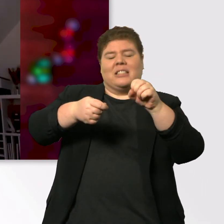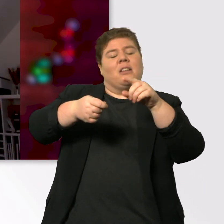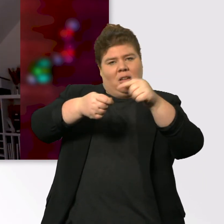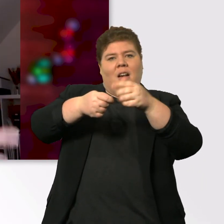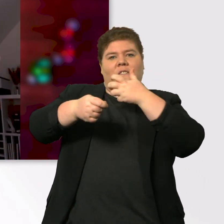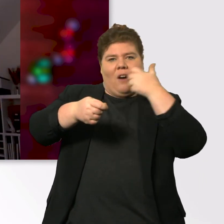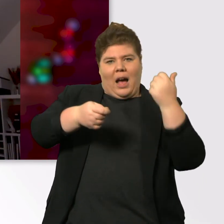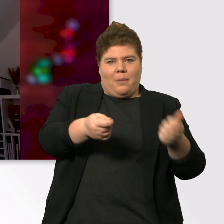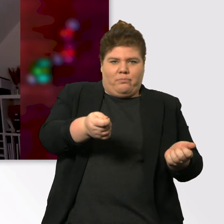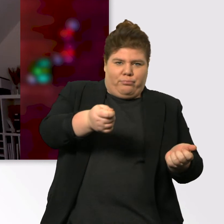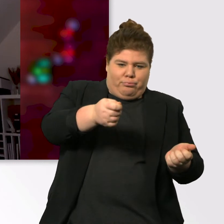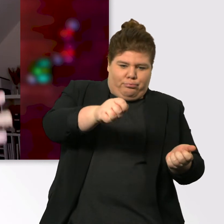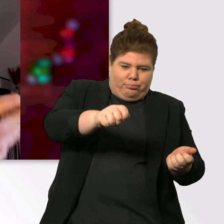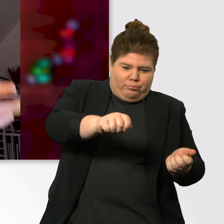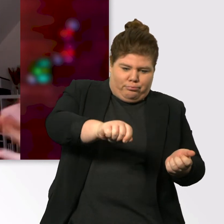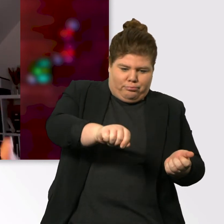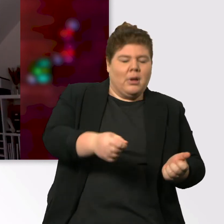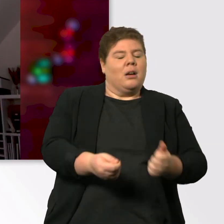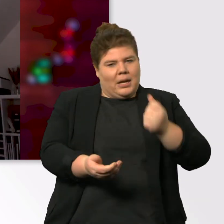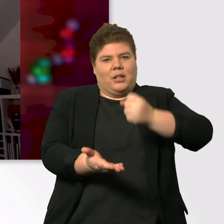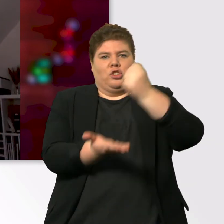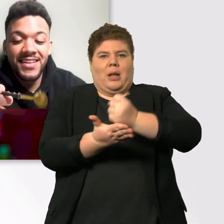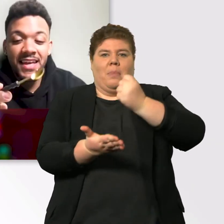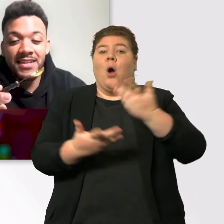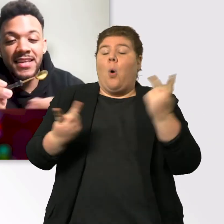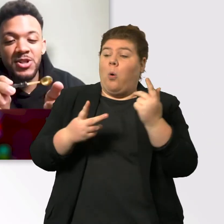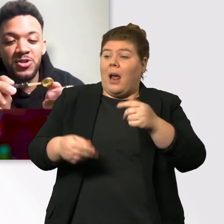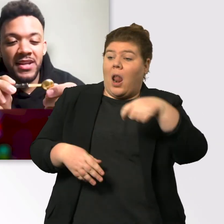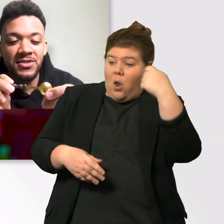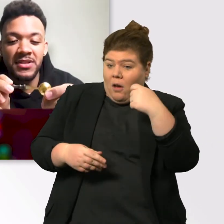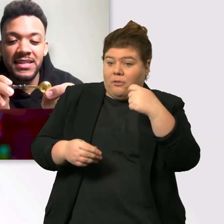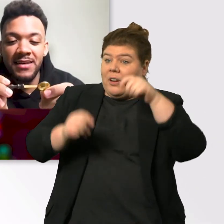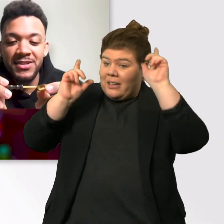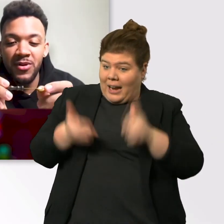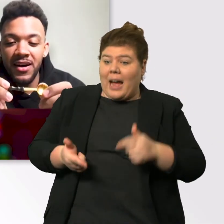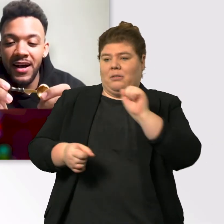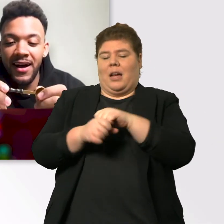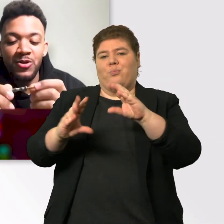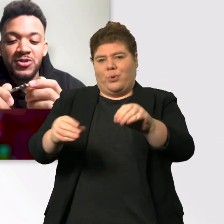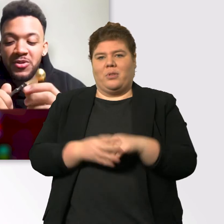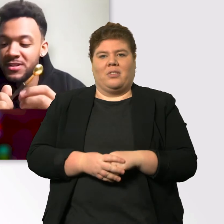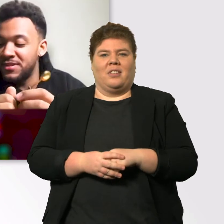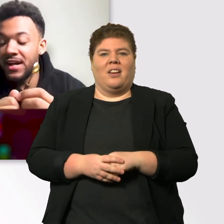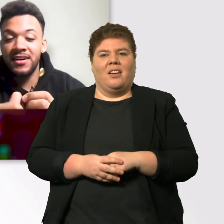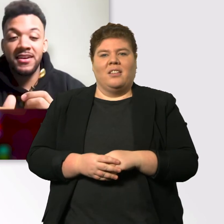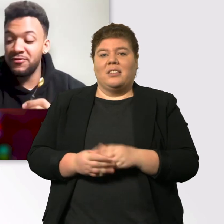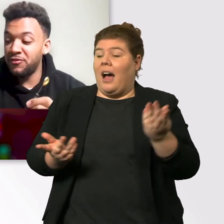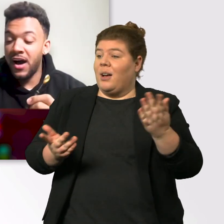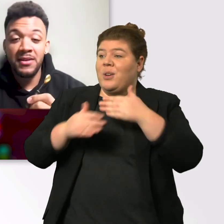Haushalt mal ein Löffel fehlt, dann hast du wenigstens ersetzt. Ja, sehr schön. Also, ich kann mich nur ausdrücklich bedanken, vor allem